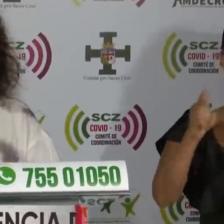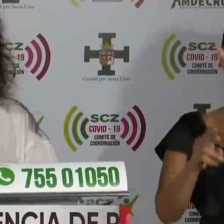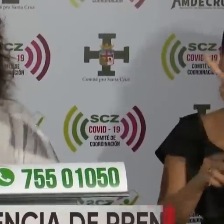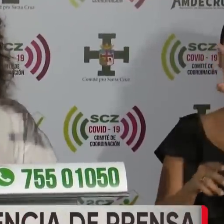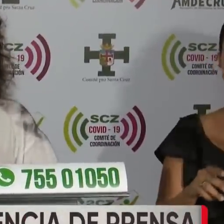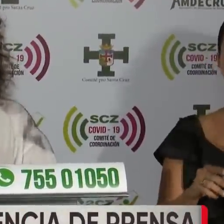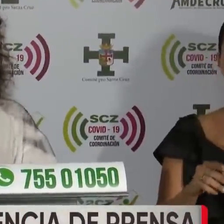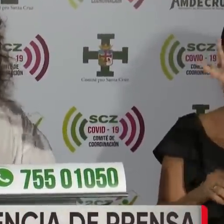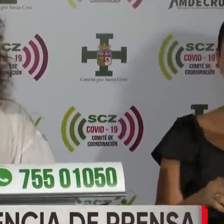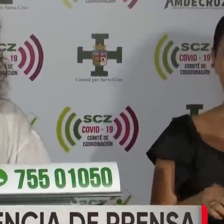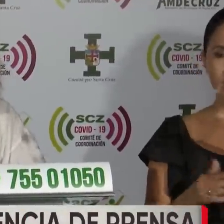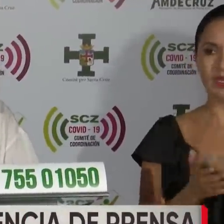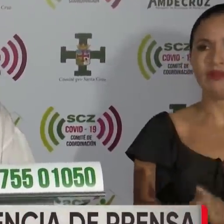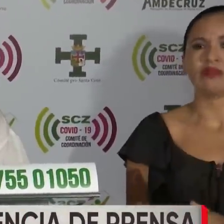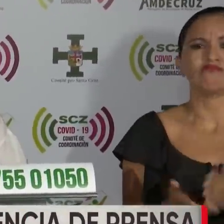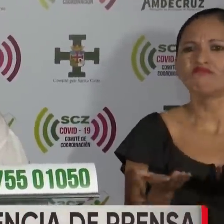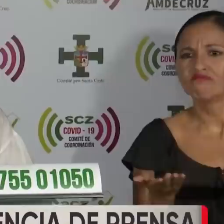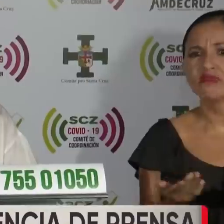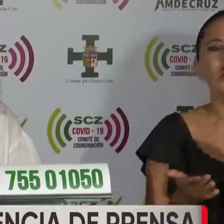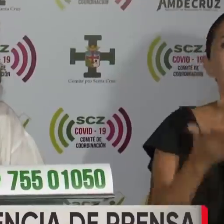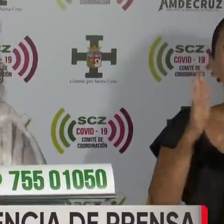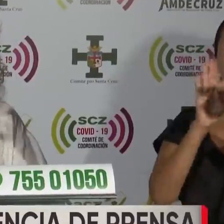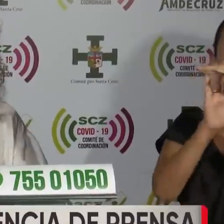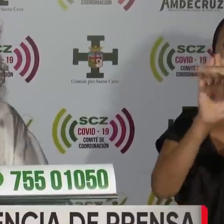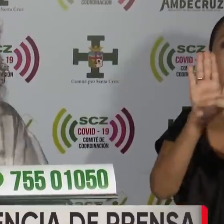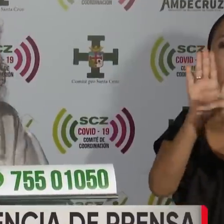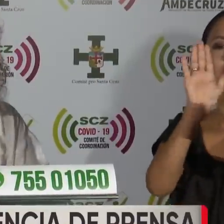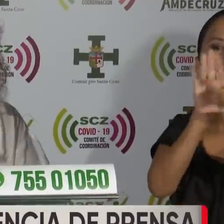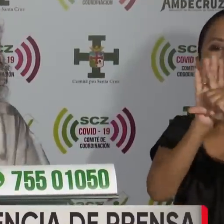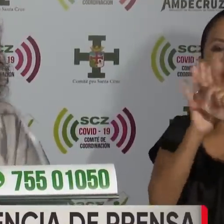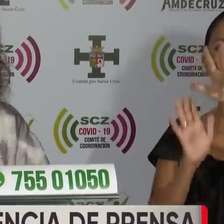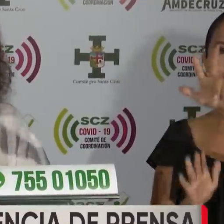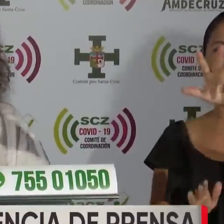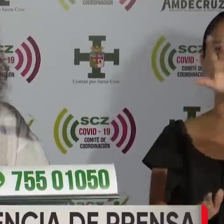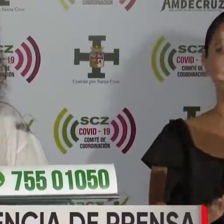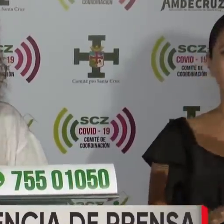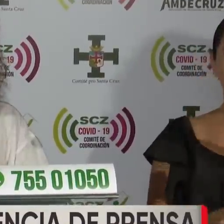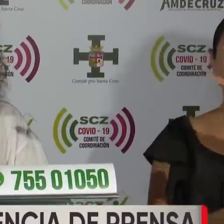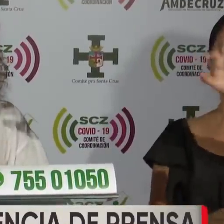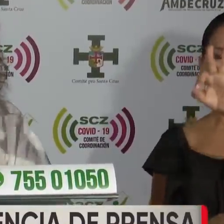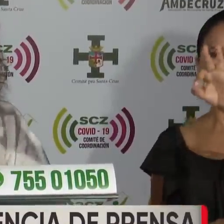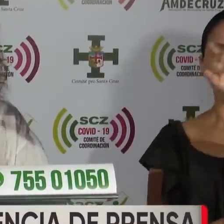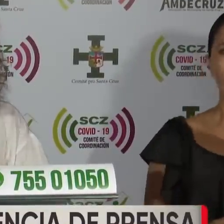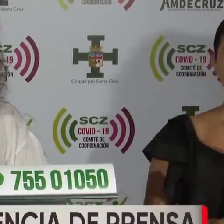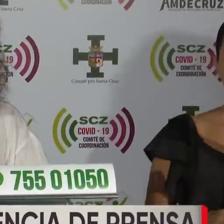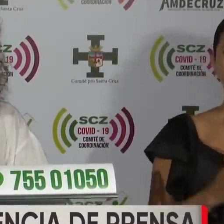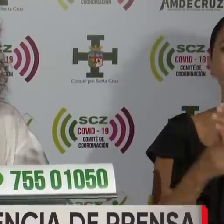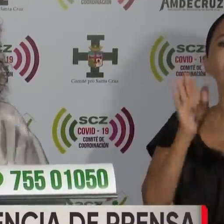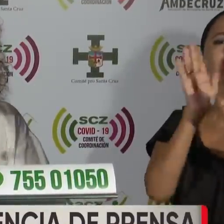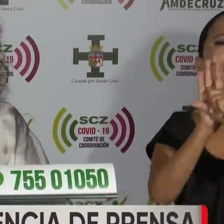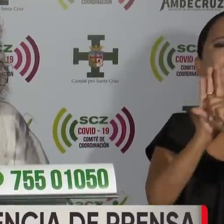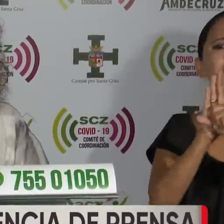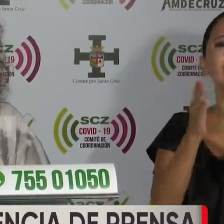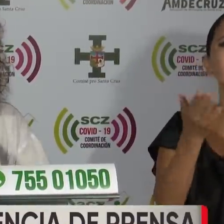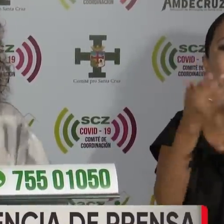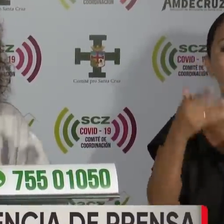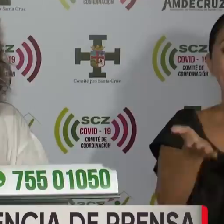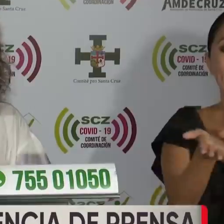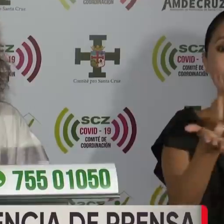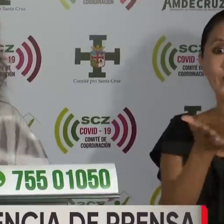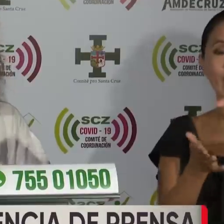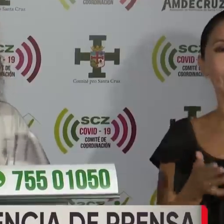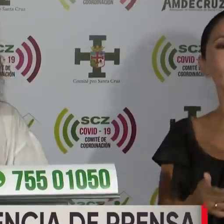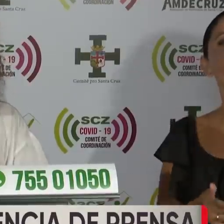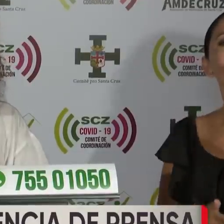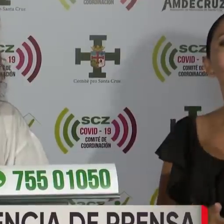29400, que reglamenta la ley número 37... Hasta el Departamento de Santa Cruz ha llegado el ministro, el